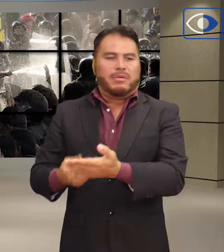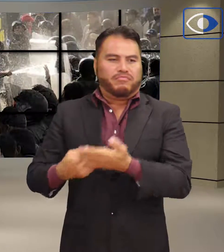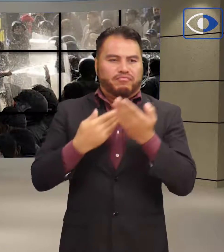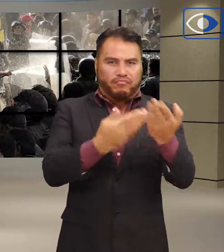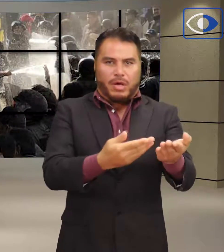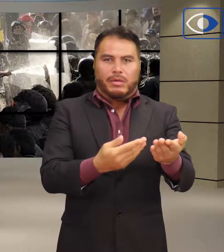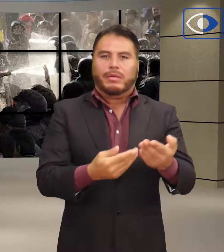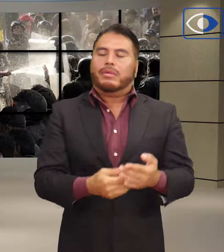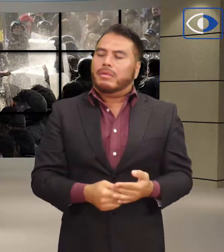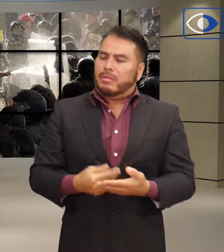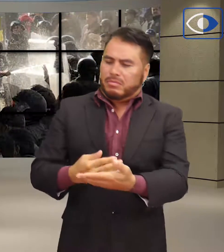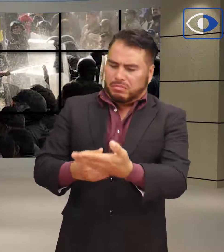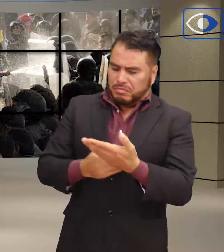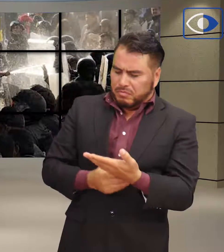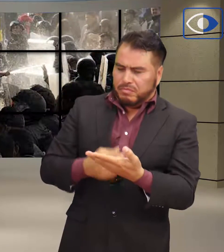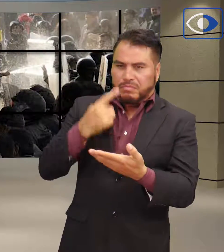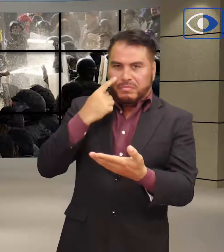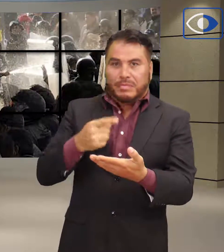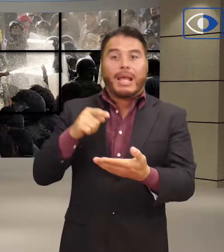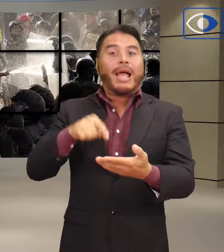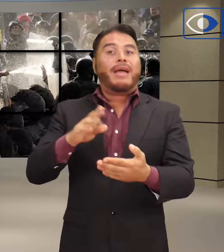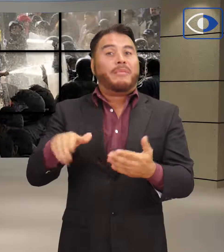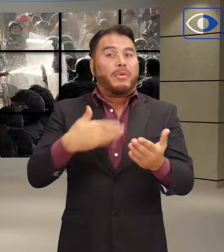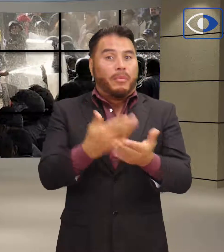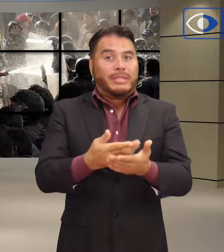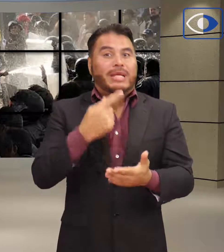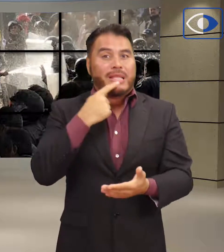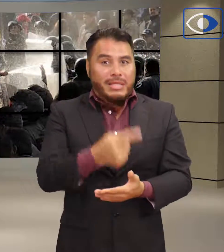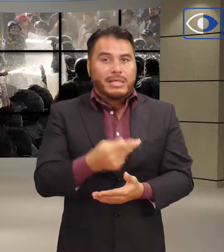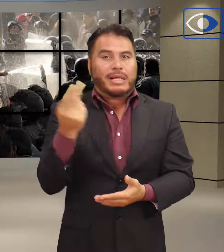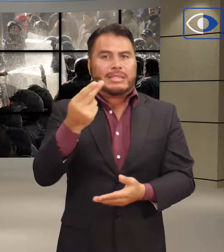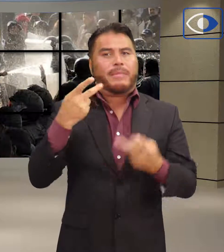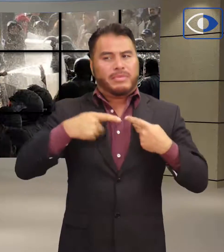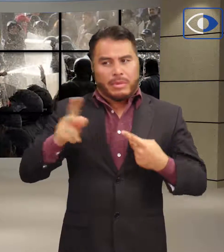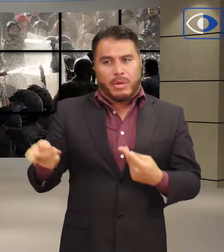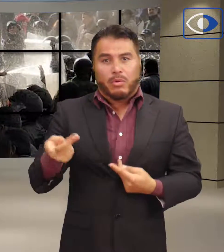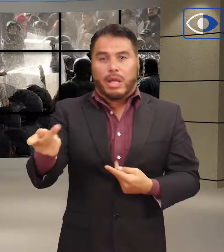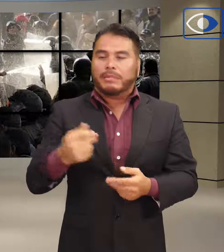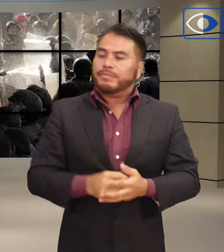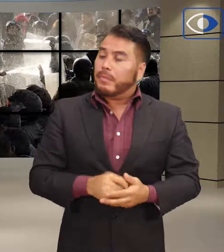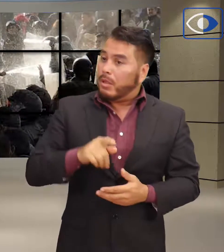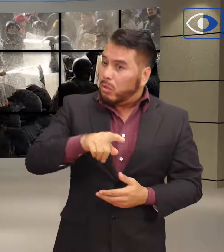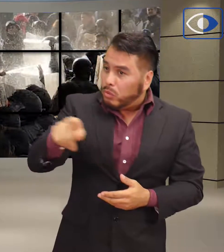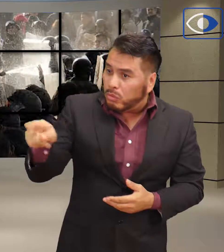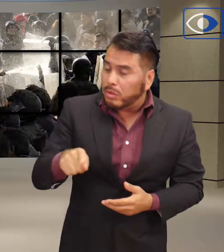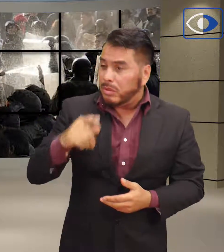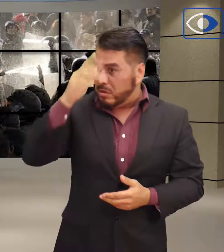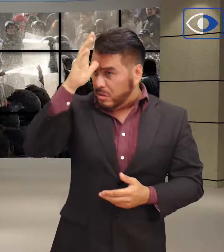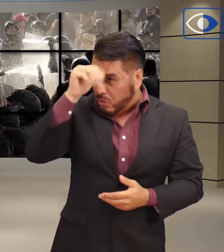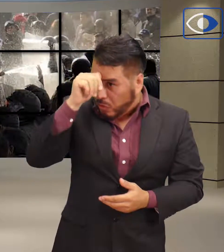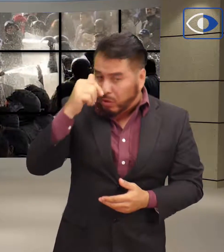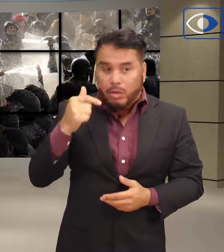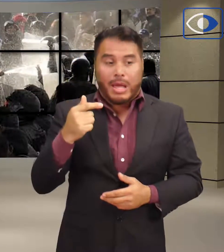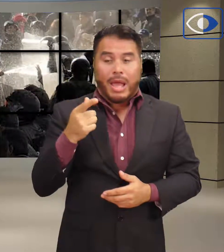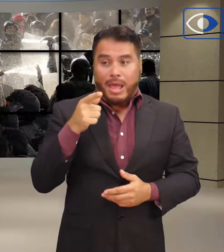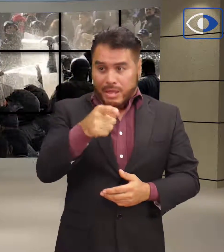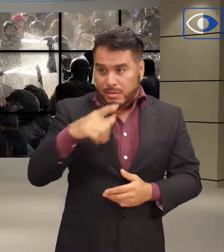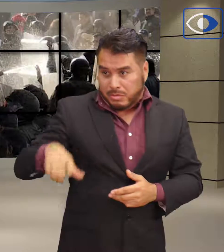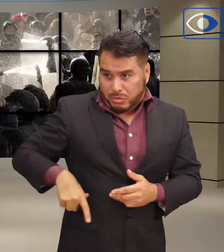En su documento de 40 páginas, los promoventes propusieron que la pregunta de la consulta sea ¿Estás de acuerdo en que el gobierno no le